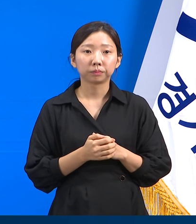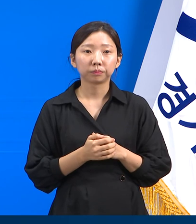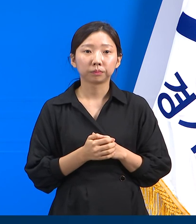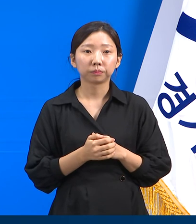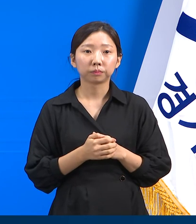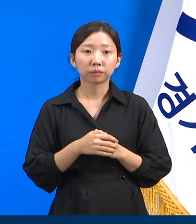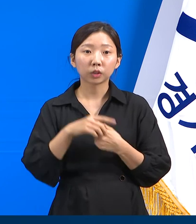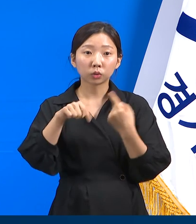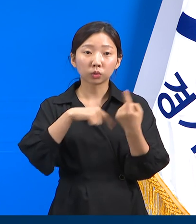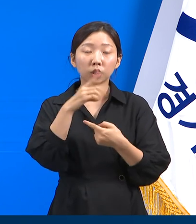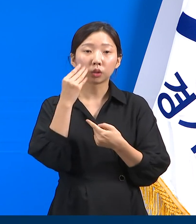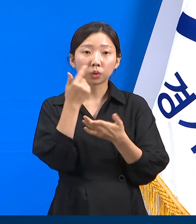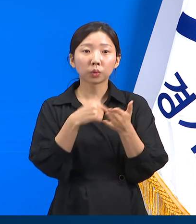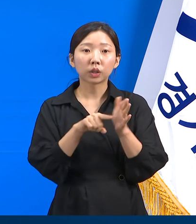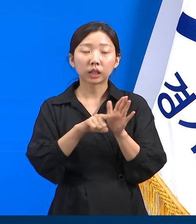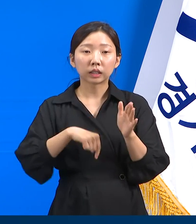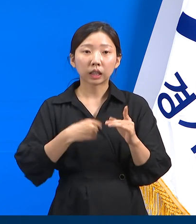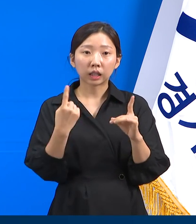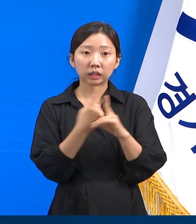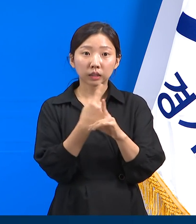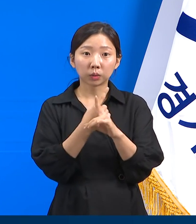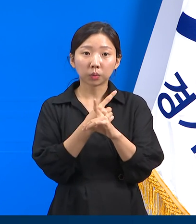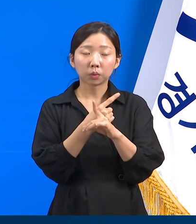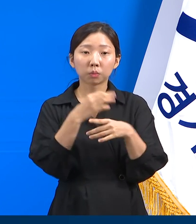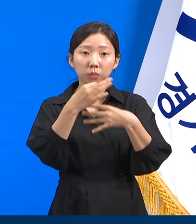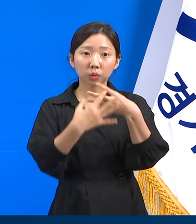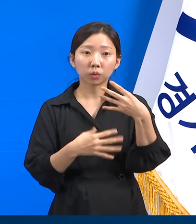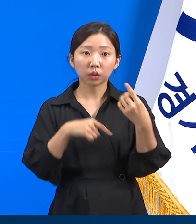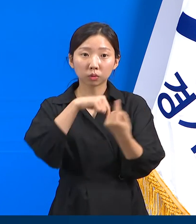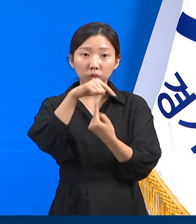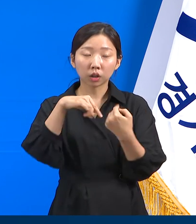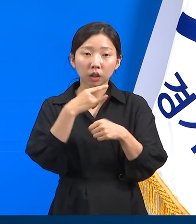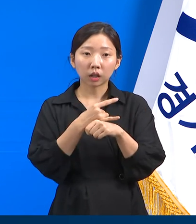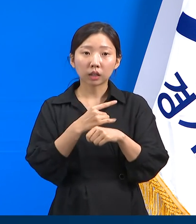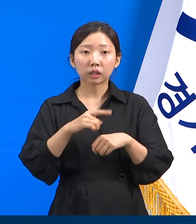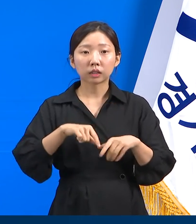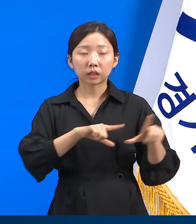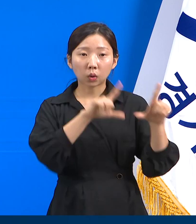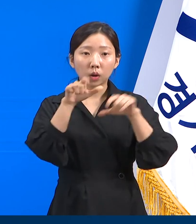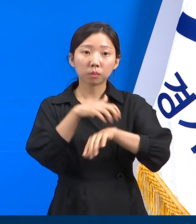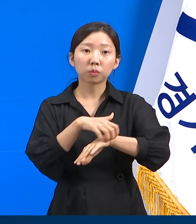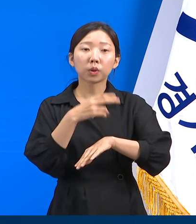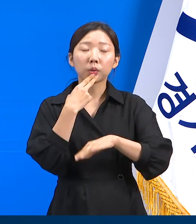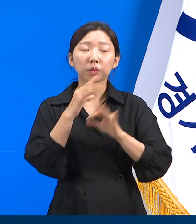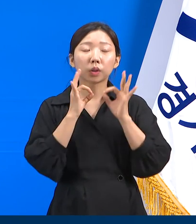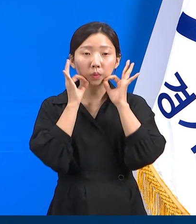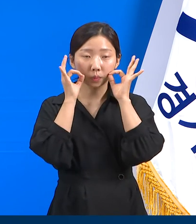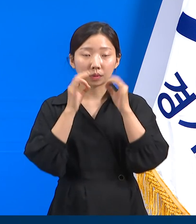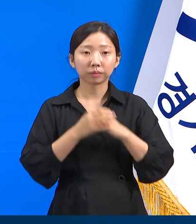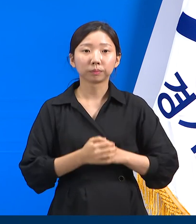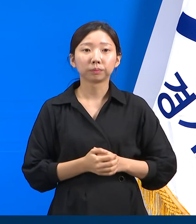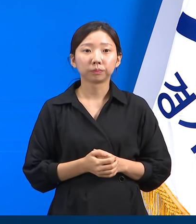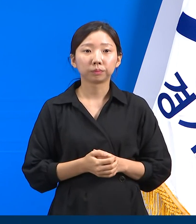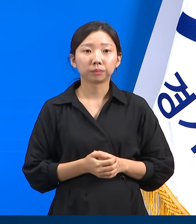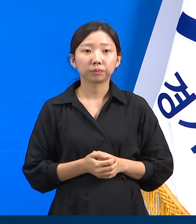효율적인 자가치료 프로그램 서비스 운영을 통해서 자가치료자가 생활에 불편함이 없도록 최선을 다하겠습니다.